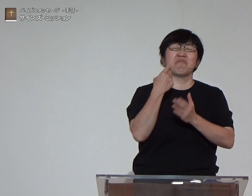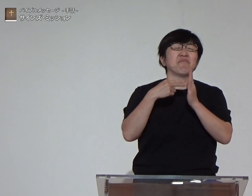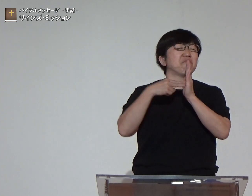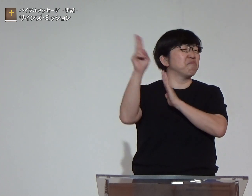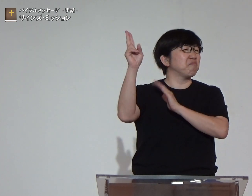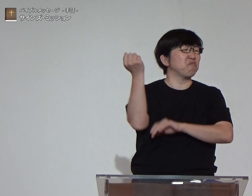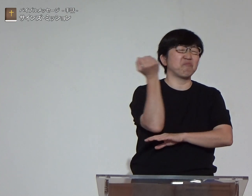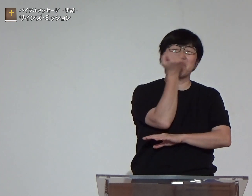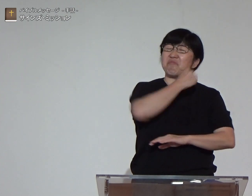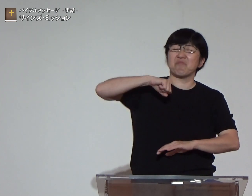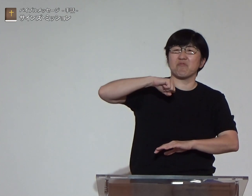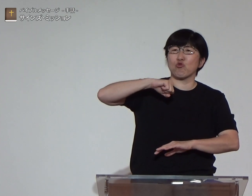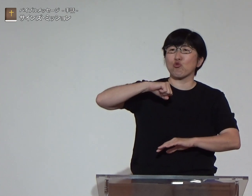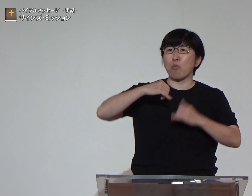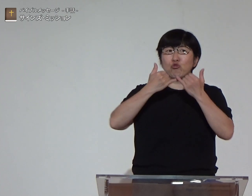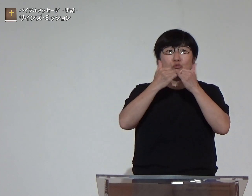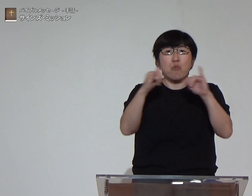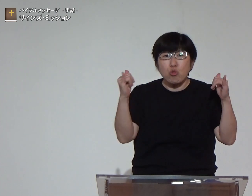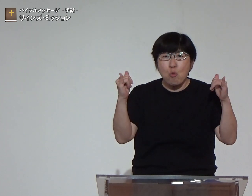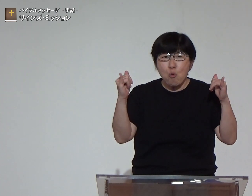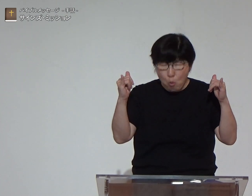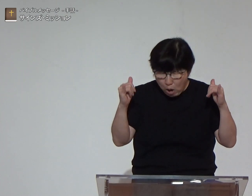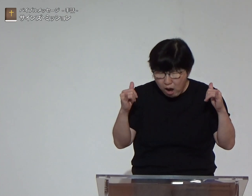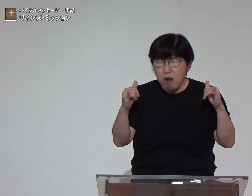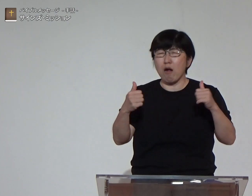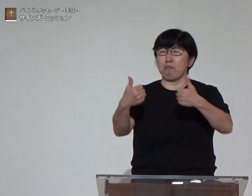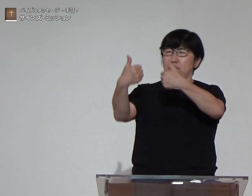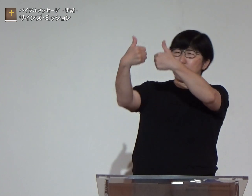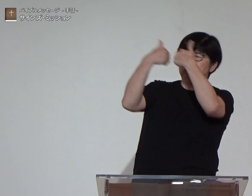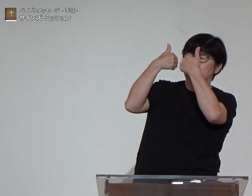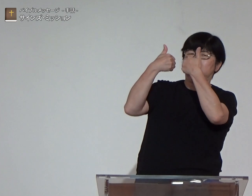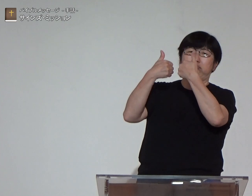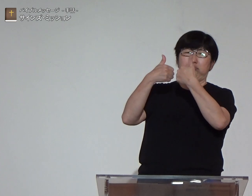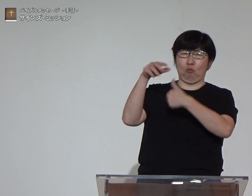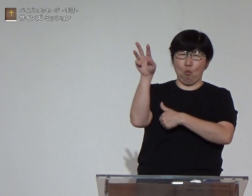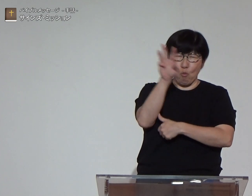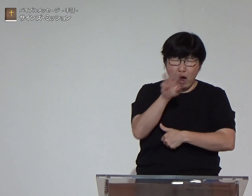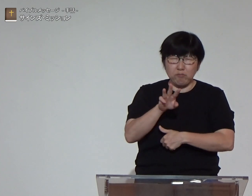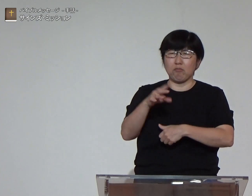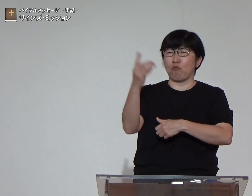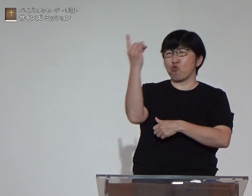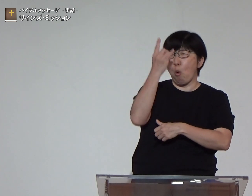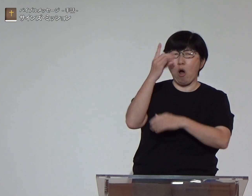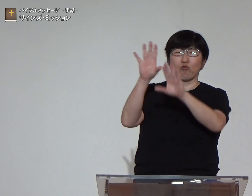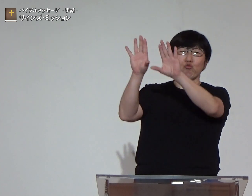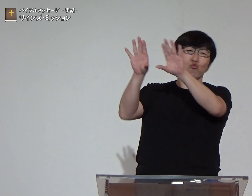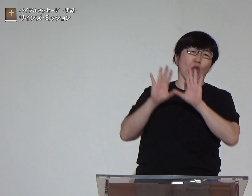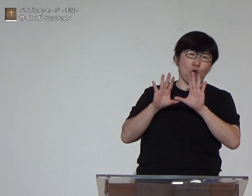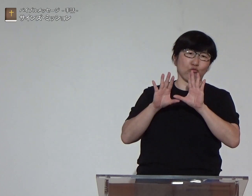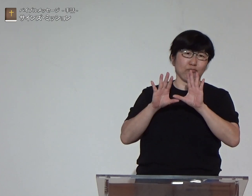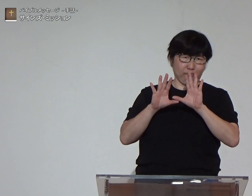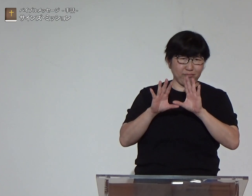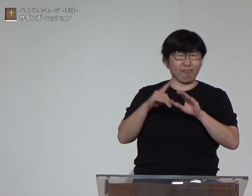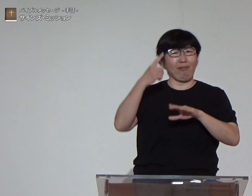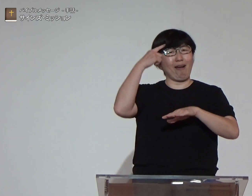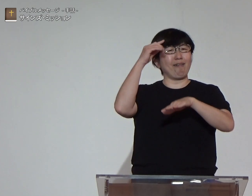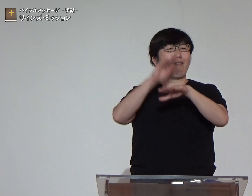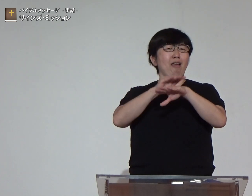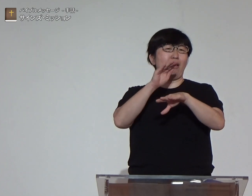信じない反抗的な人たちは裁きを裁きいを呪いを受